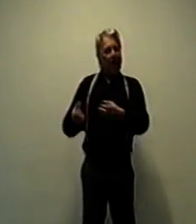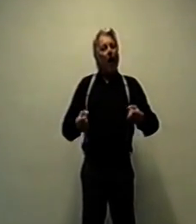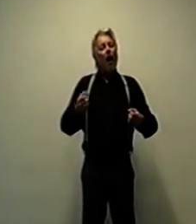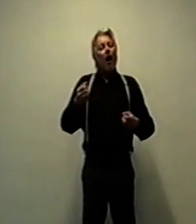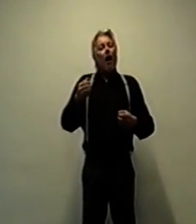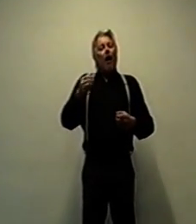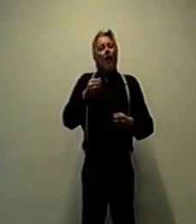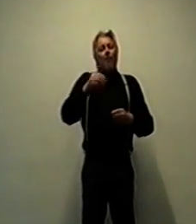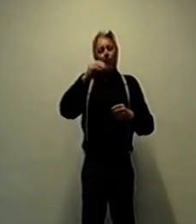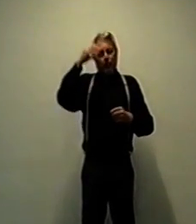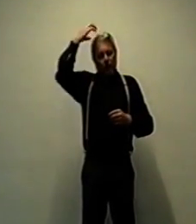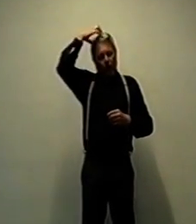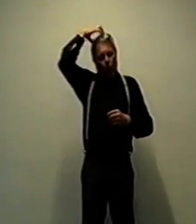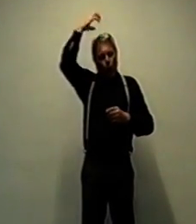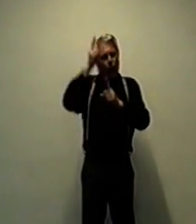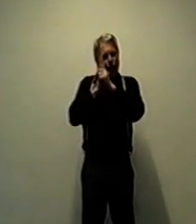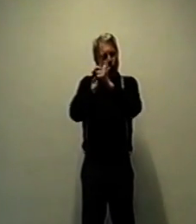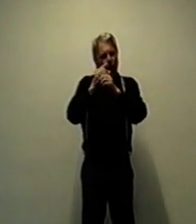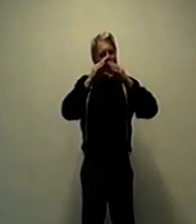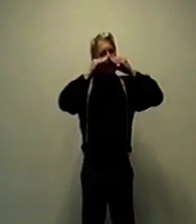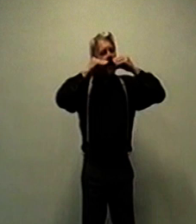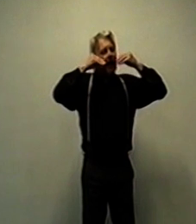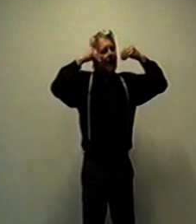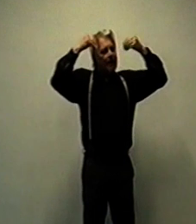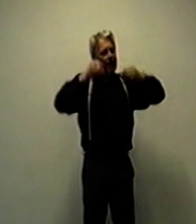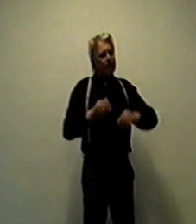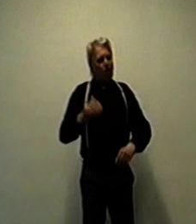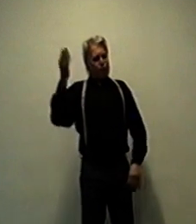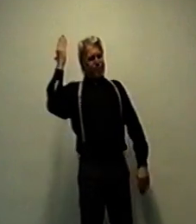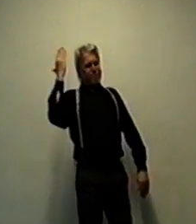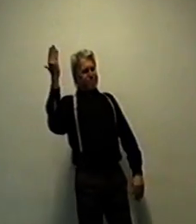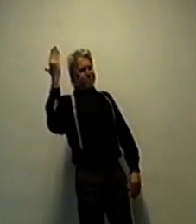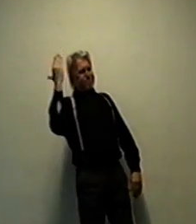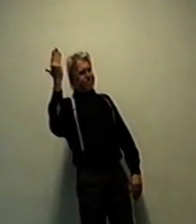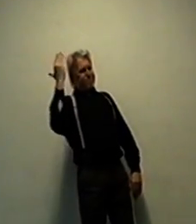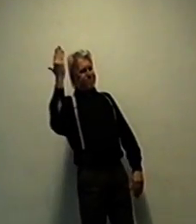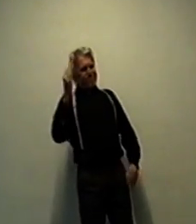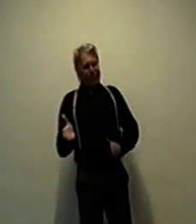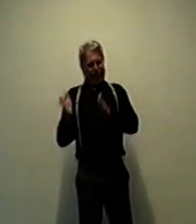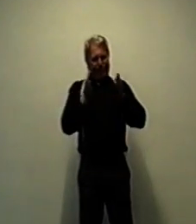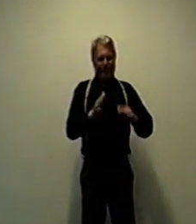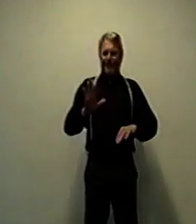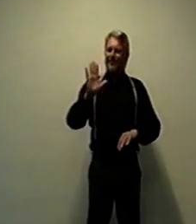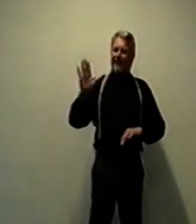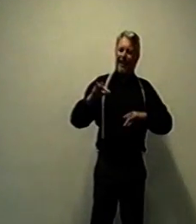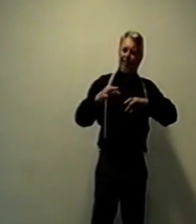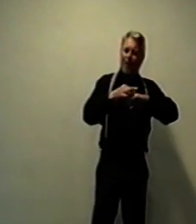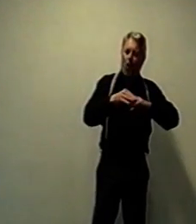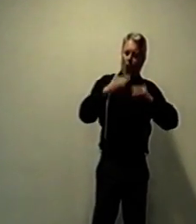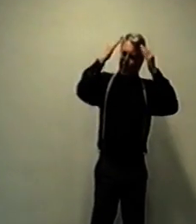glauben, ich wollte mit dieser Aussage die Strafe mildern und sie gnädig stimmen? Nein. Für mich wäre